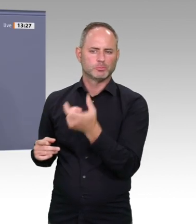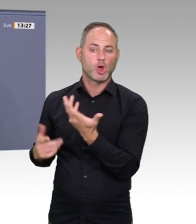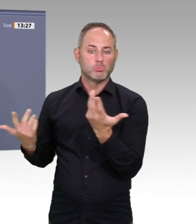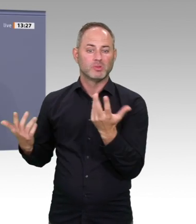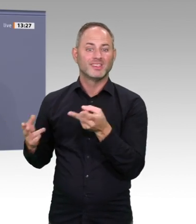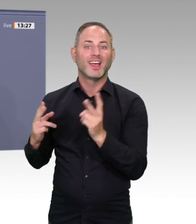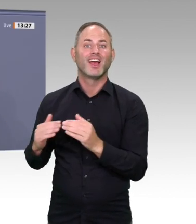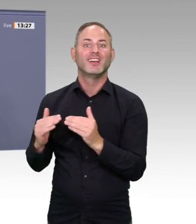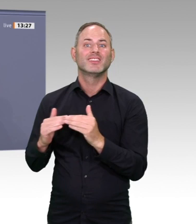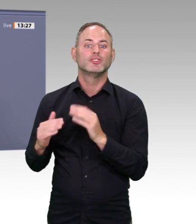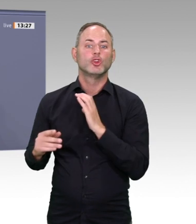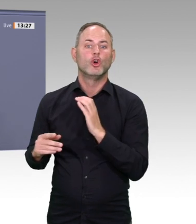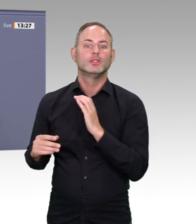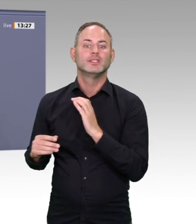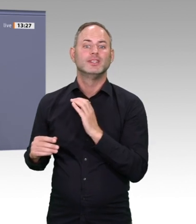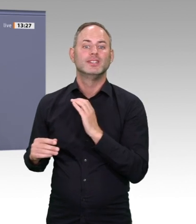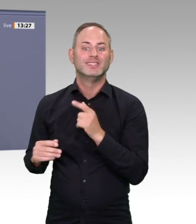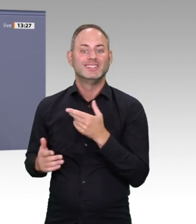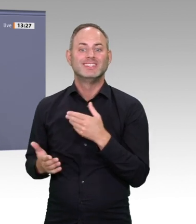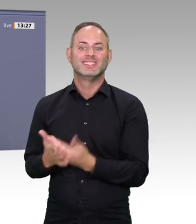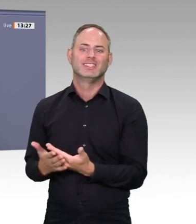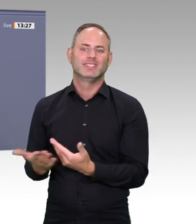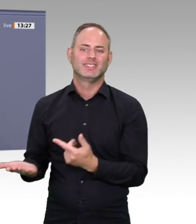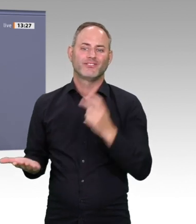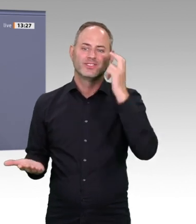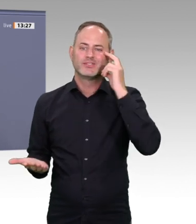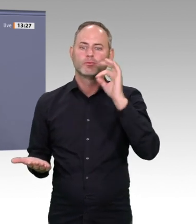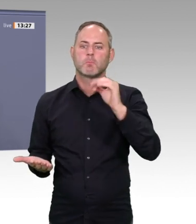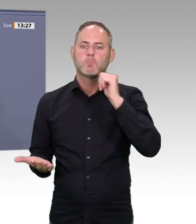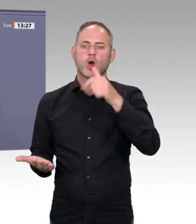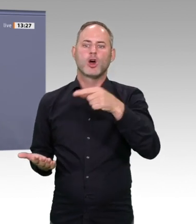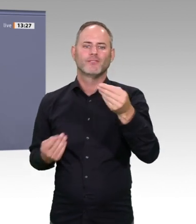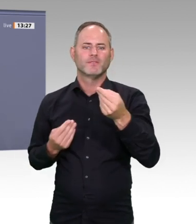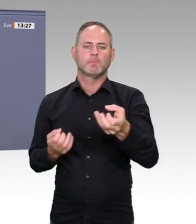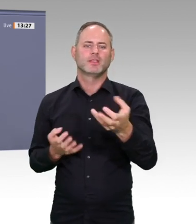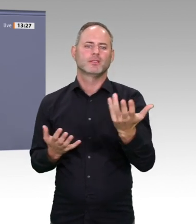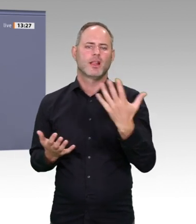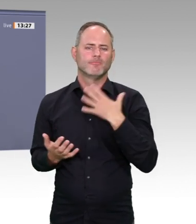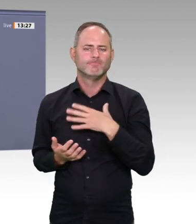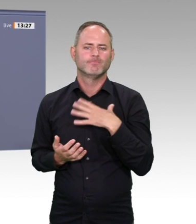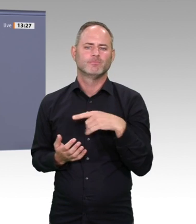Darum soll es gehen. So gesehen hat die Koalition aus unserer Sicht noch sehr viel zu tun.